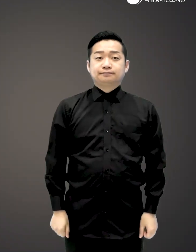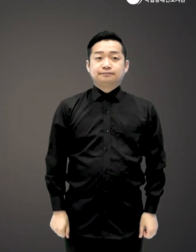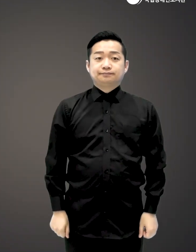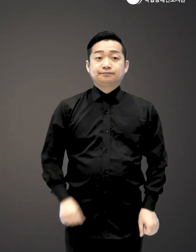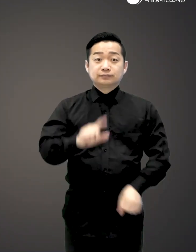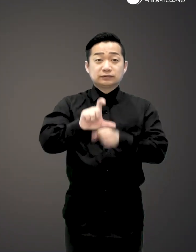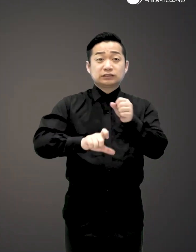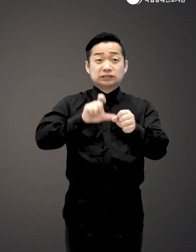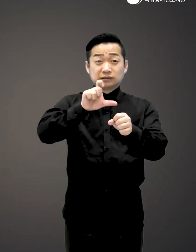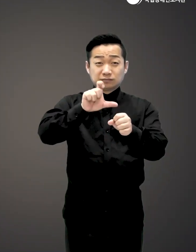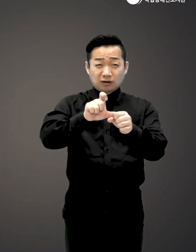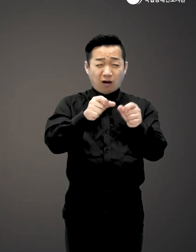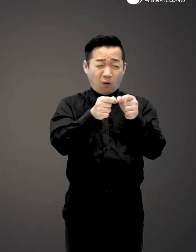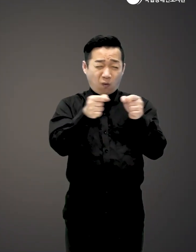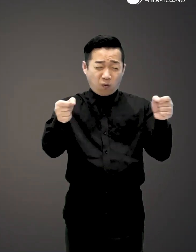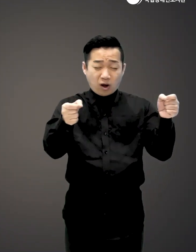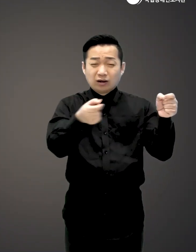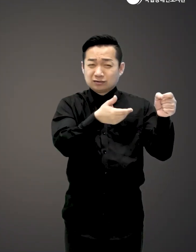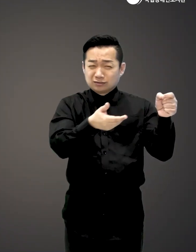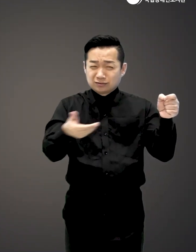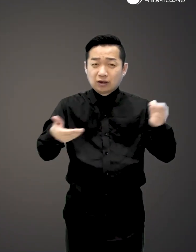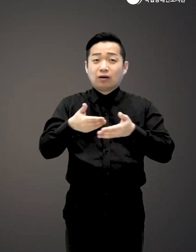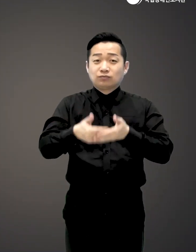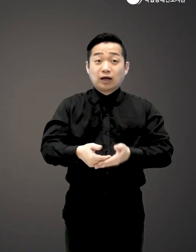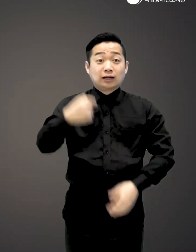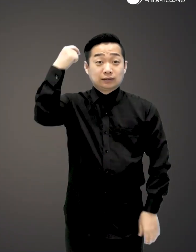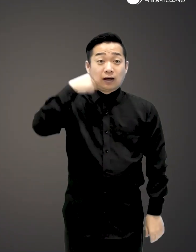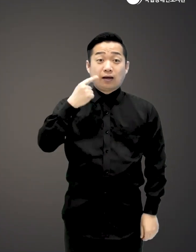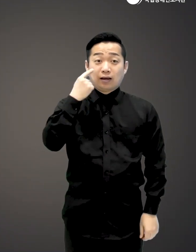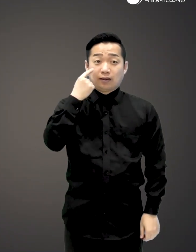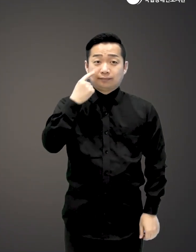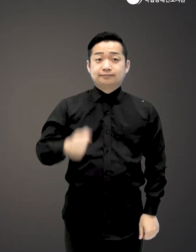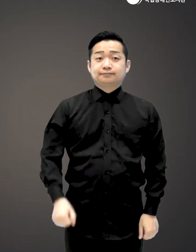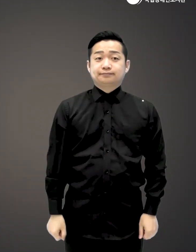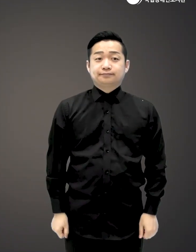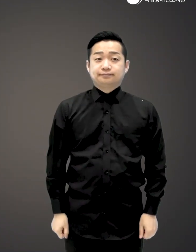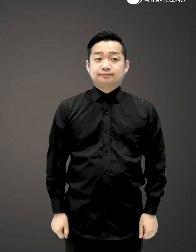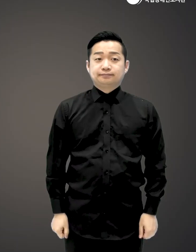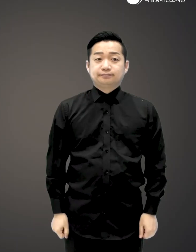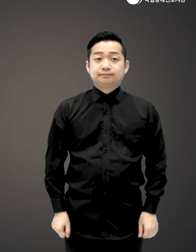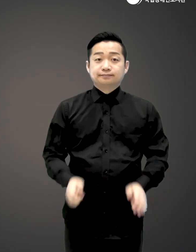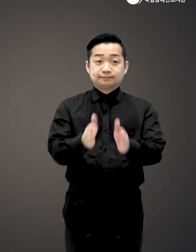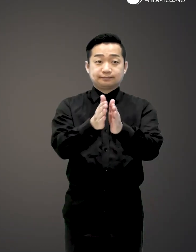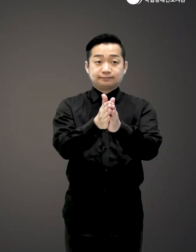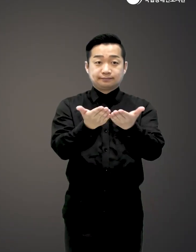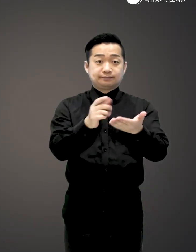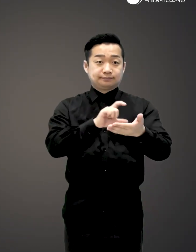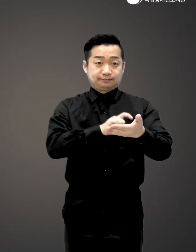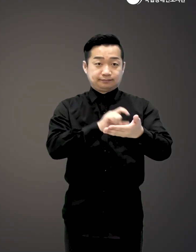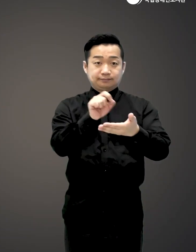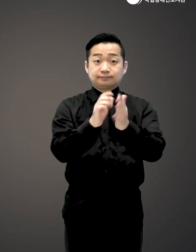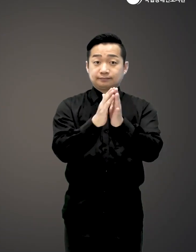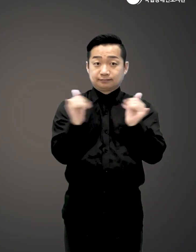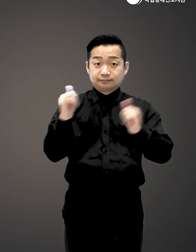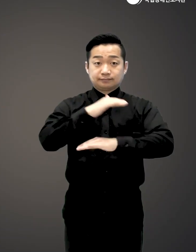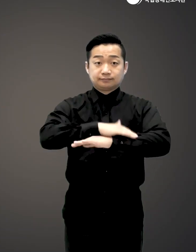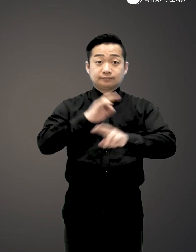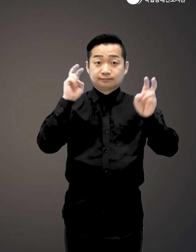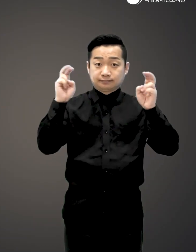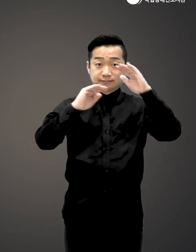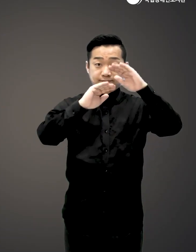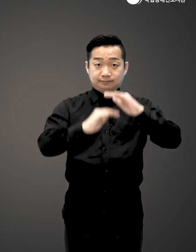15년이라는 세월의 무게를 느껴보세요 도서명 포스트캡슐